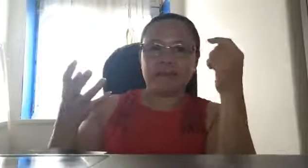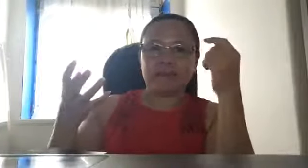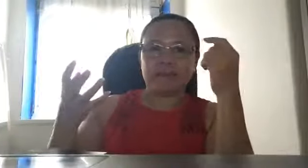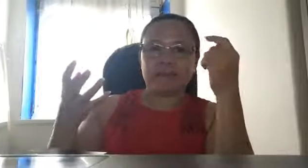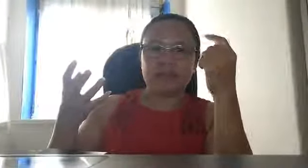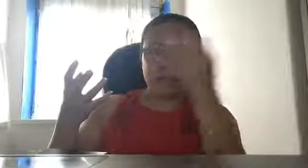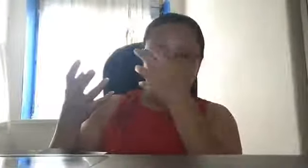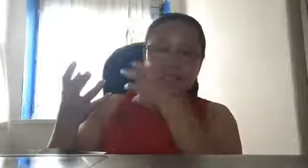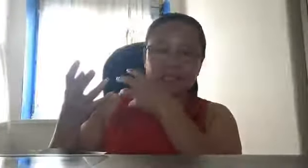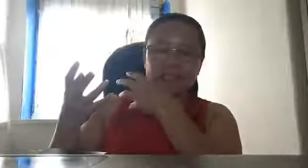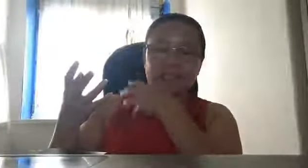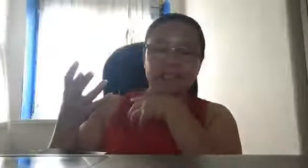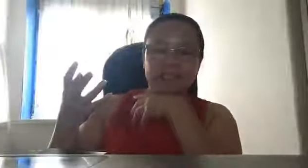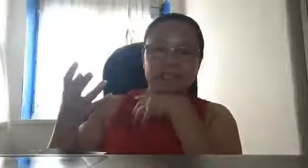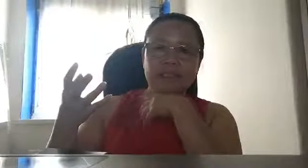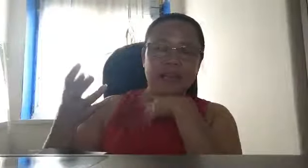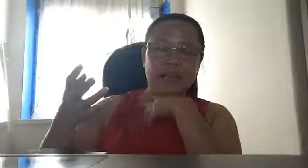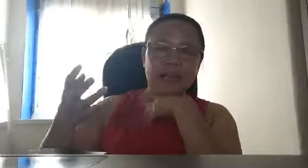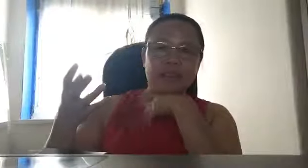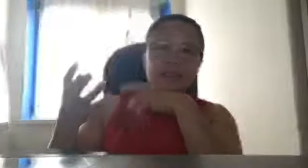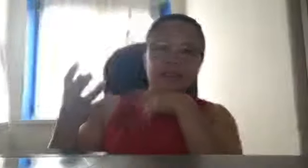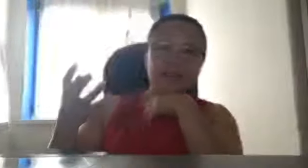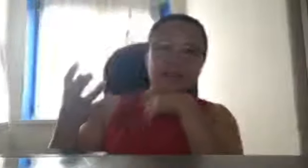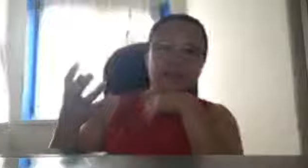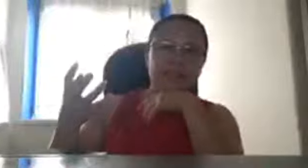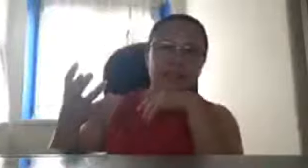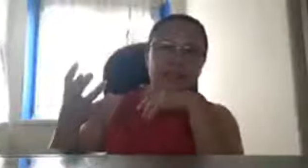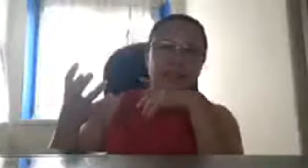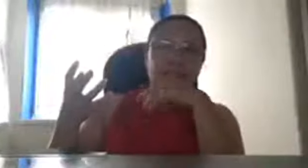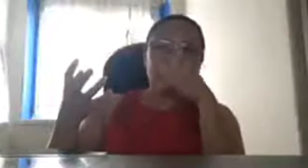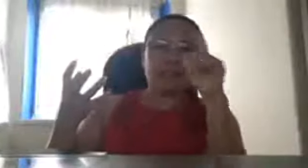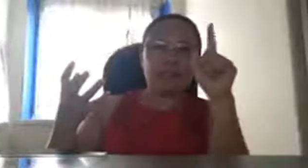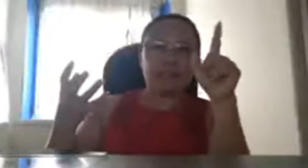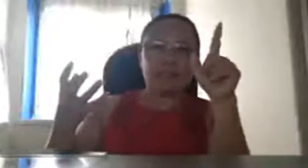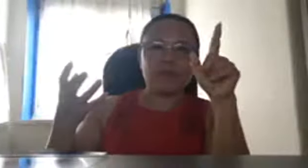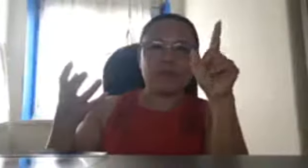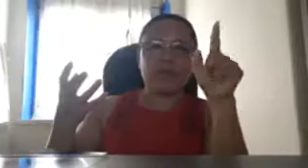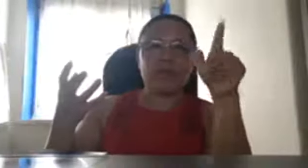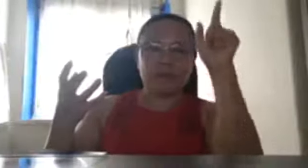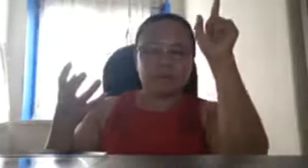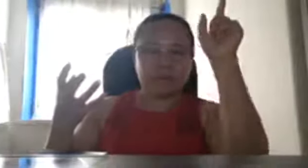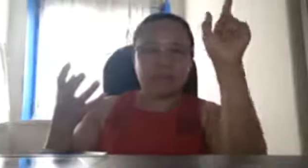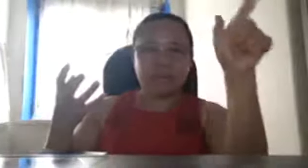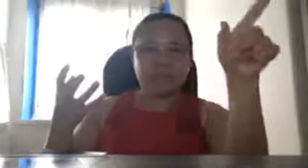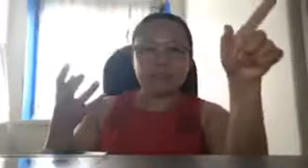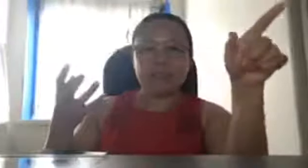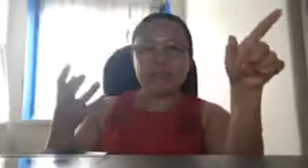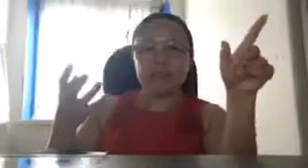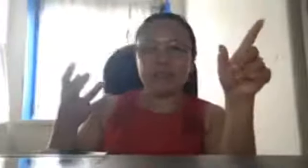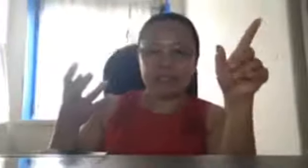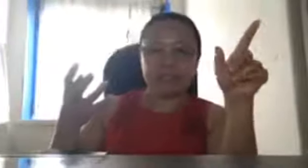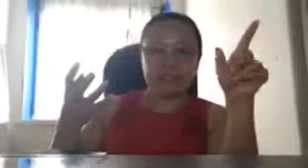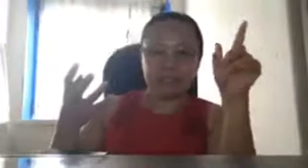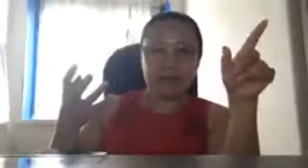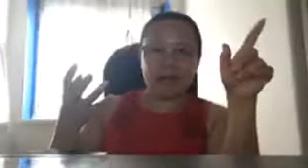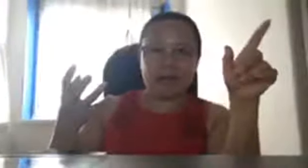European country sila European country tapos sila yung nagmamanage dyan sa Saba